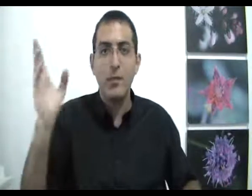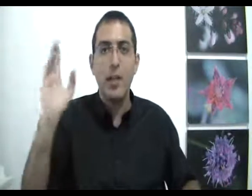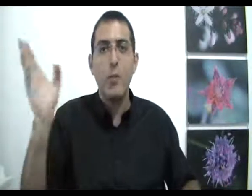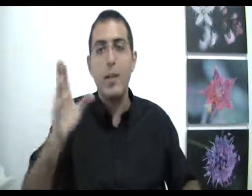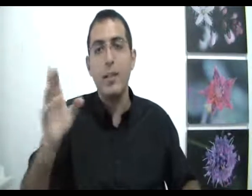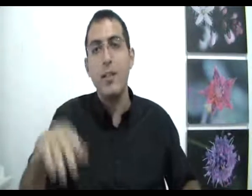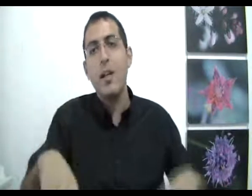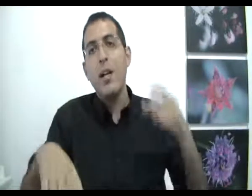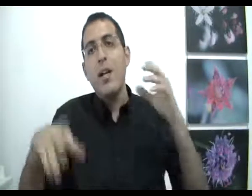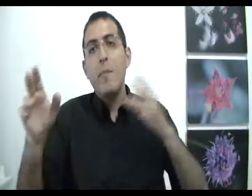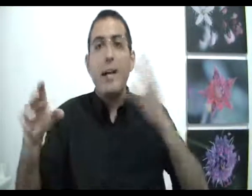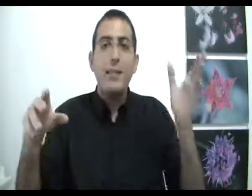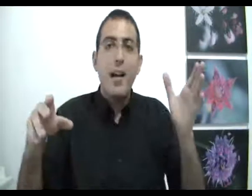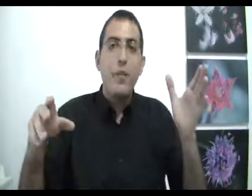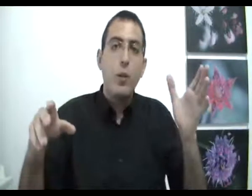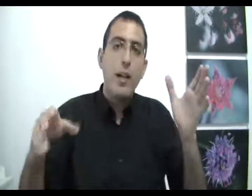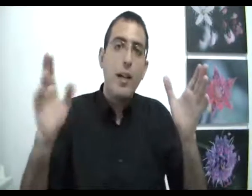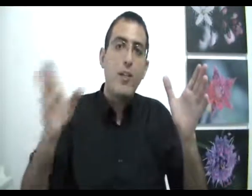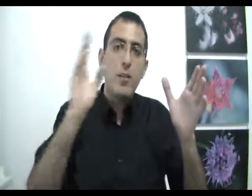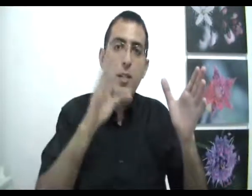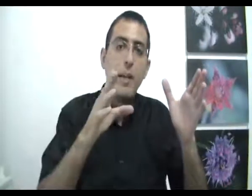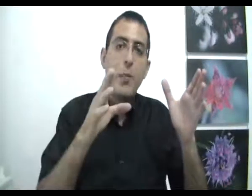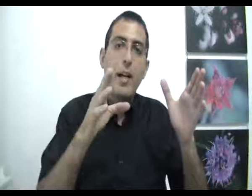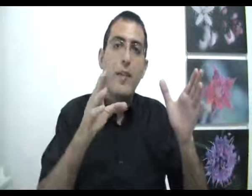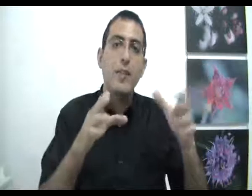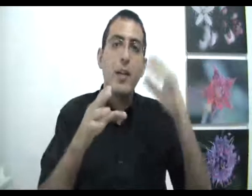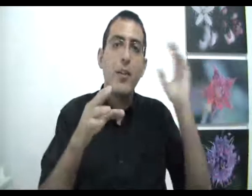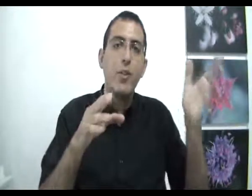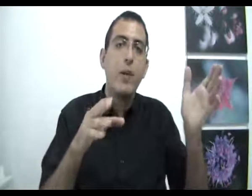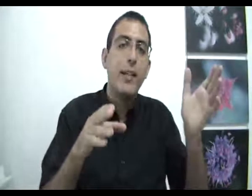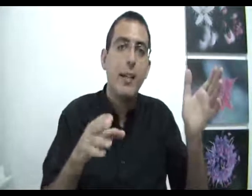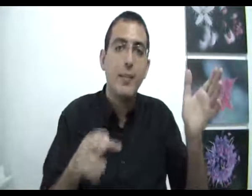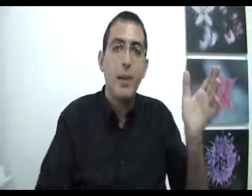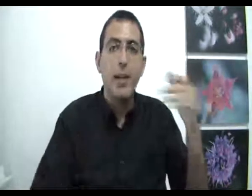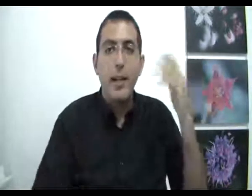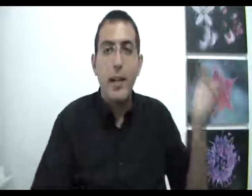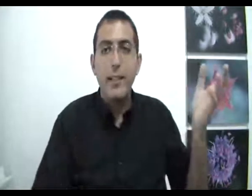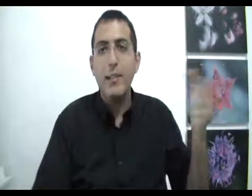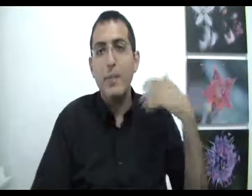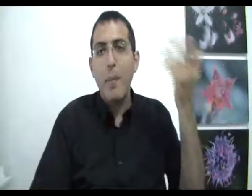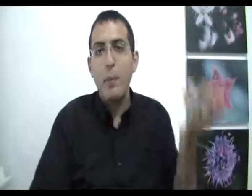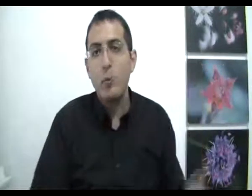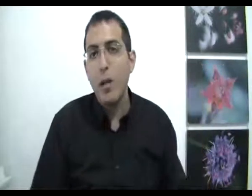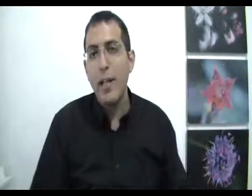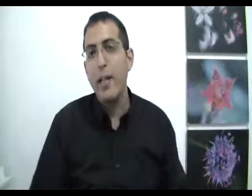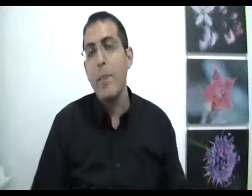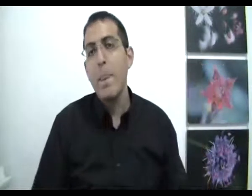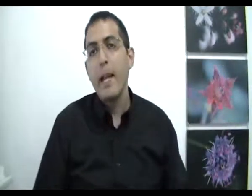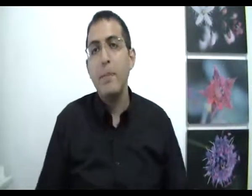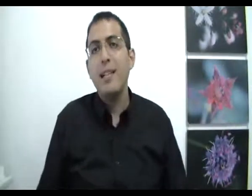ככה לא בחרת ובקצה האפוך, אחר כך יש לנו סיבה לא מחייבת ואחר כך יש לנו העדר סיבה העדר סיבה פרושו אקראי אם זה